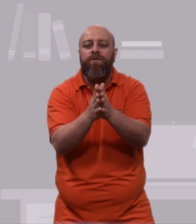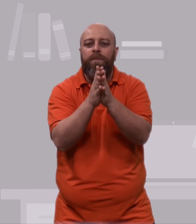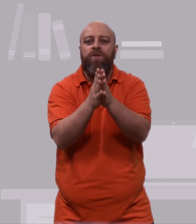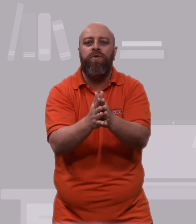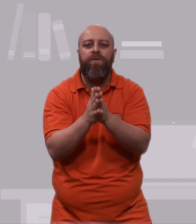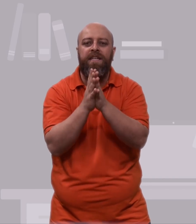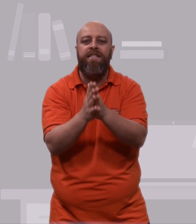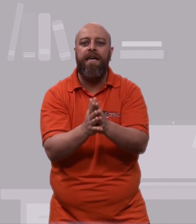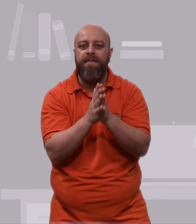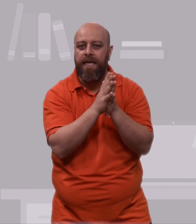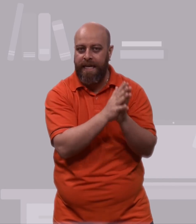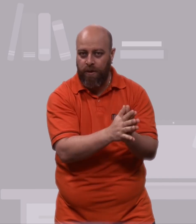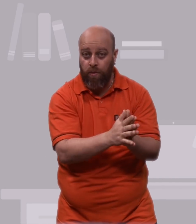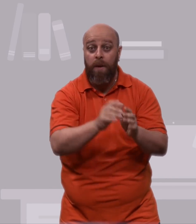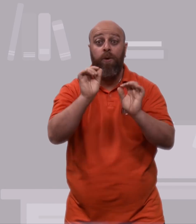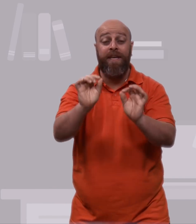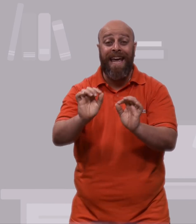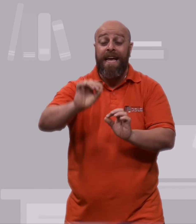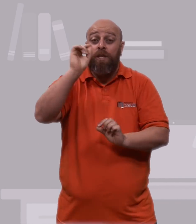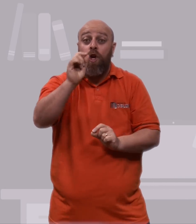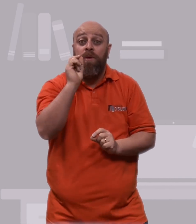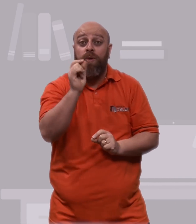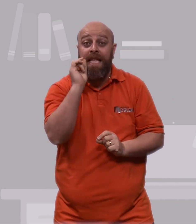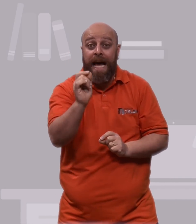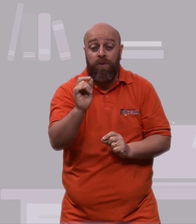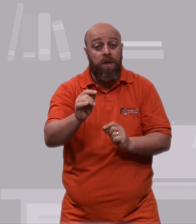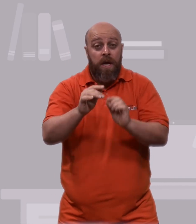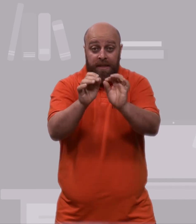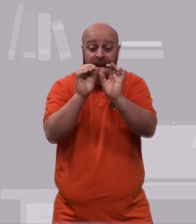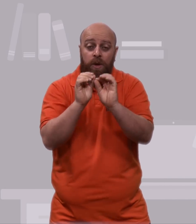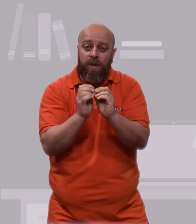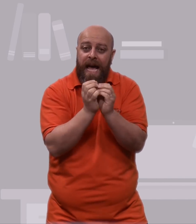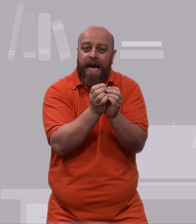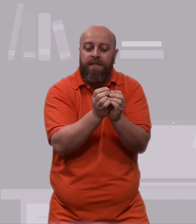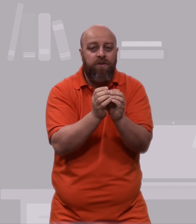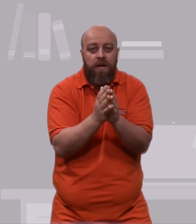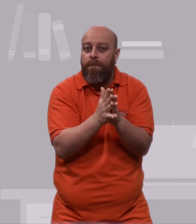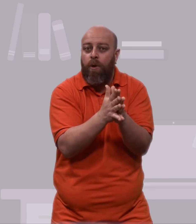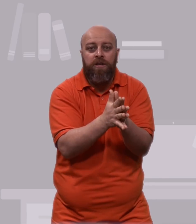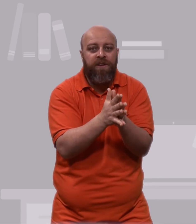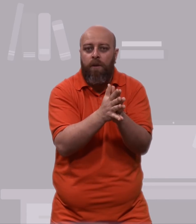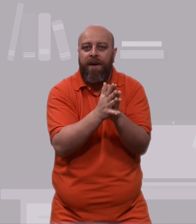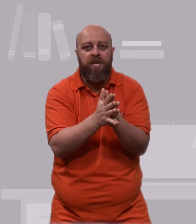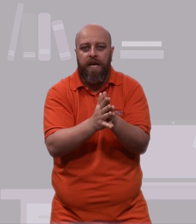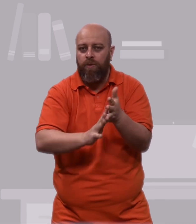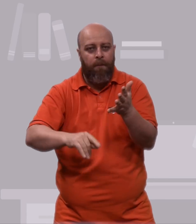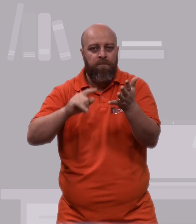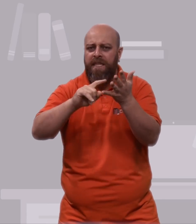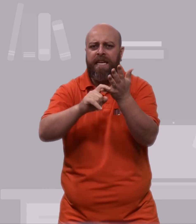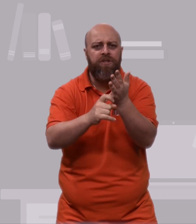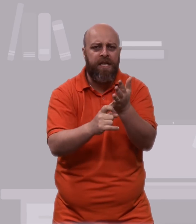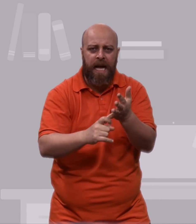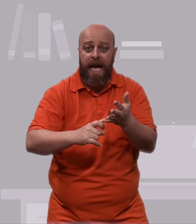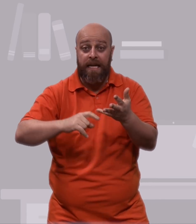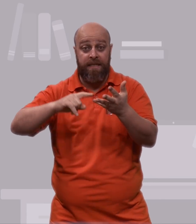informações confidenciais e segredo. Por quê? Tome cuidado. Tem lugares que você não pode ficar compartilhando endereço de casa,